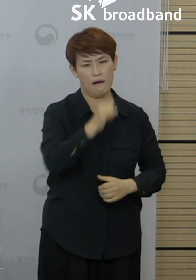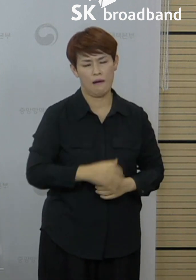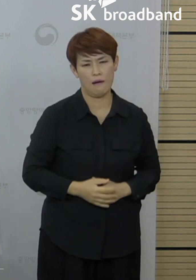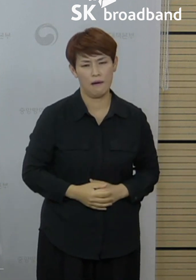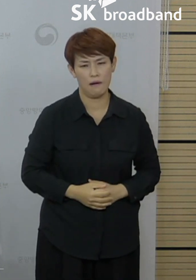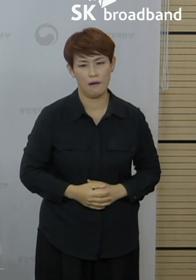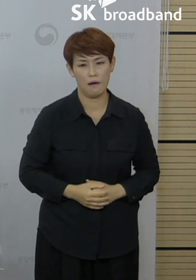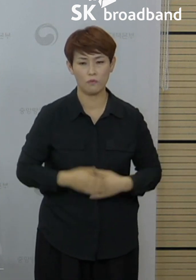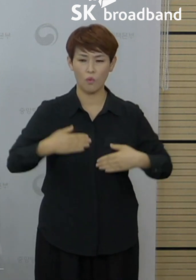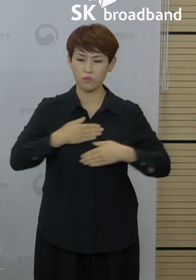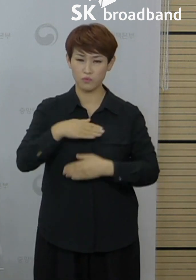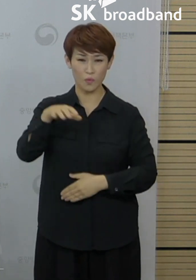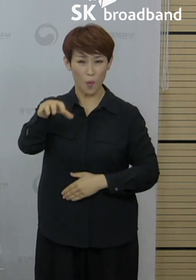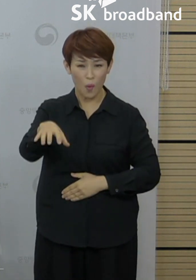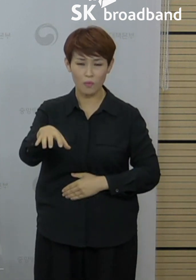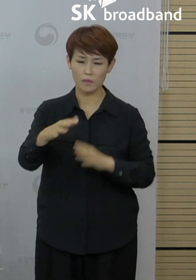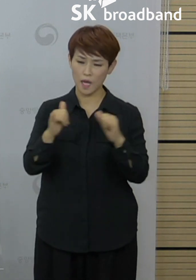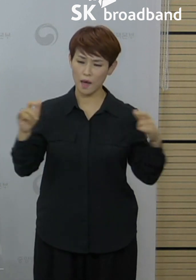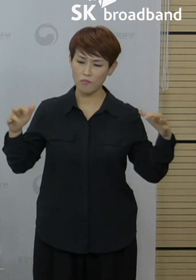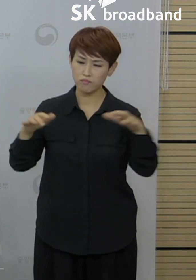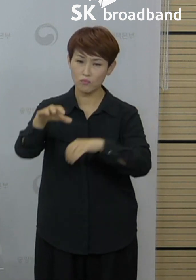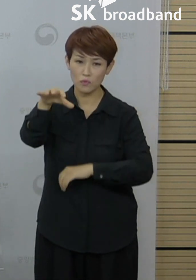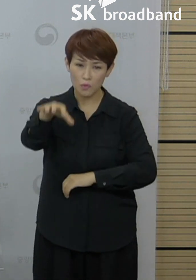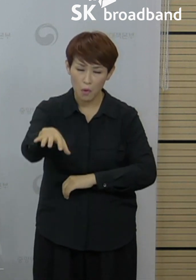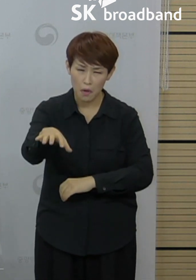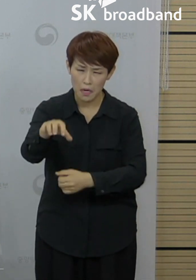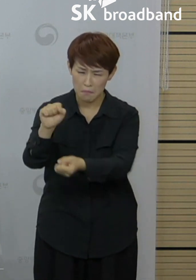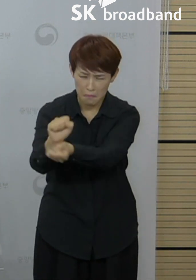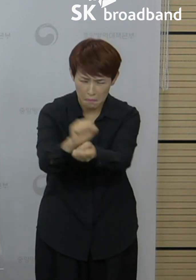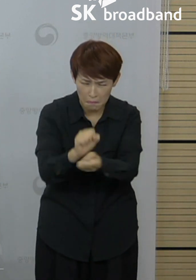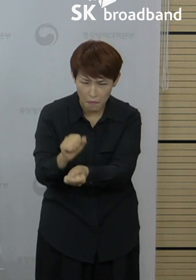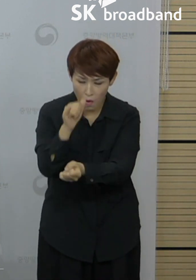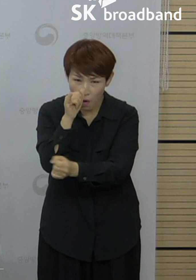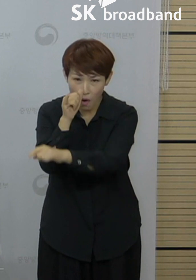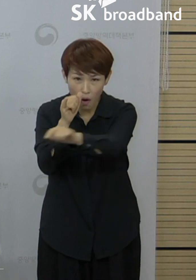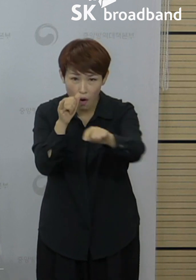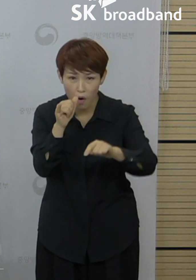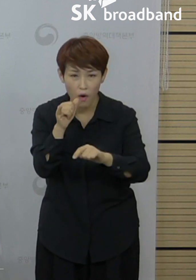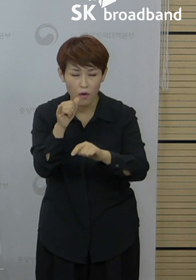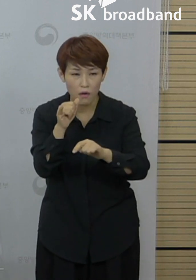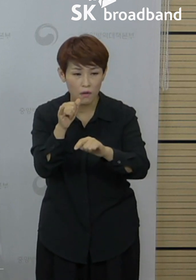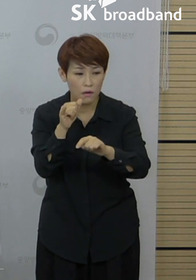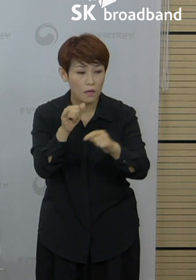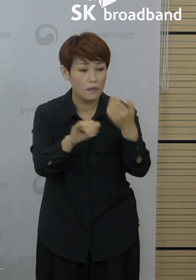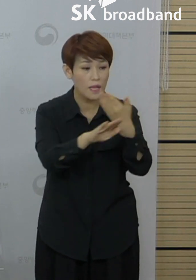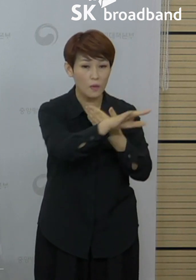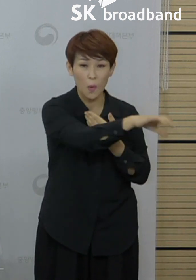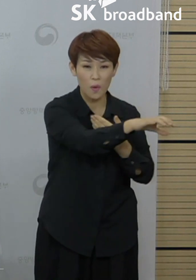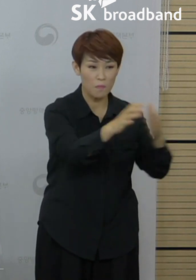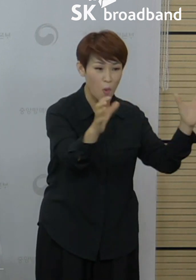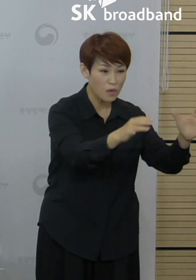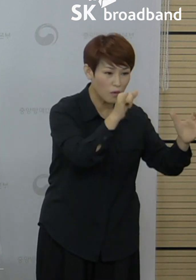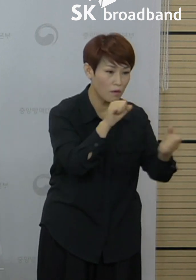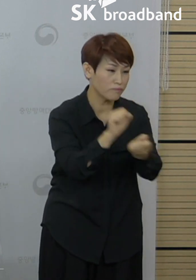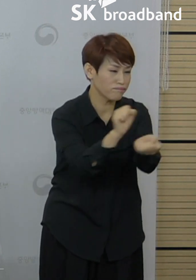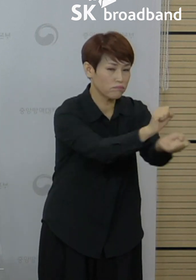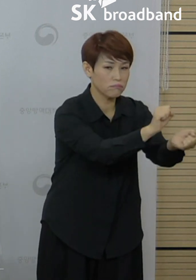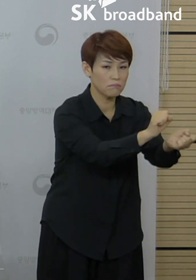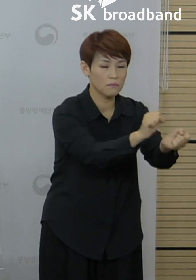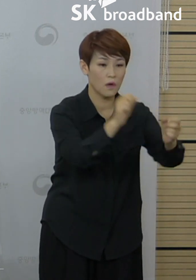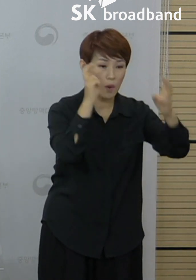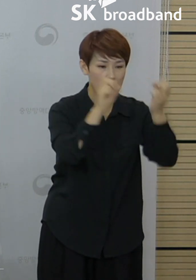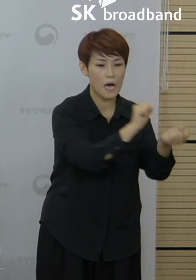또 사우나 같은 다중이용시설에서 발생한 집단감염이 다른 다중이용시설 또는 직장으로